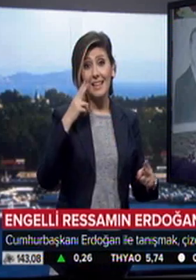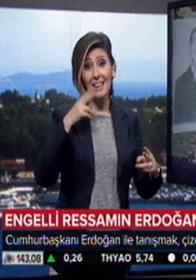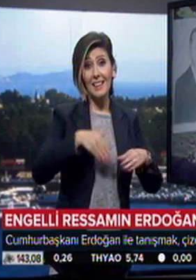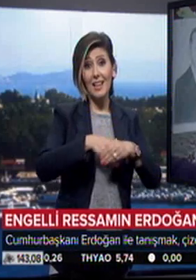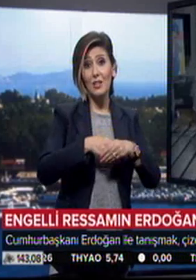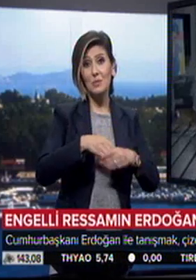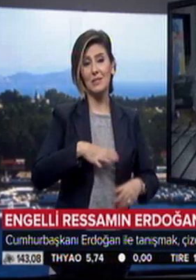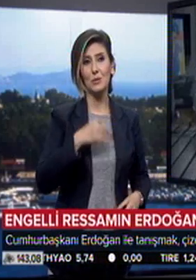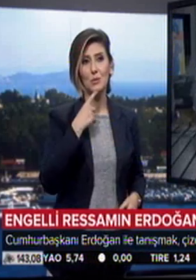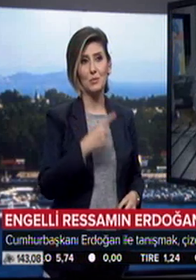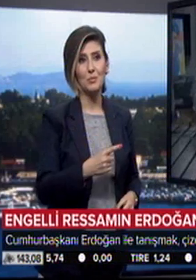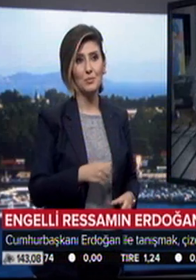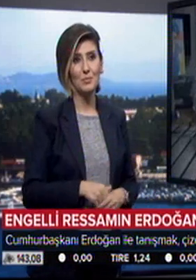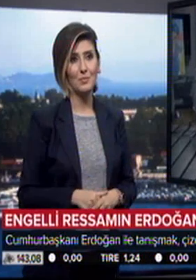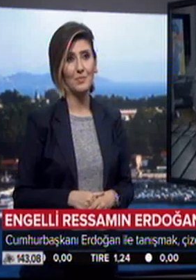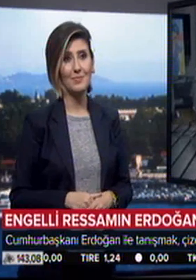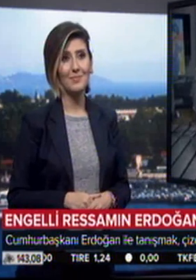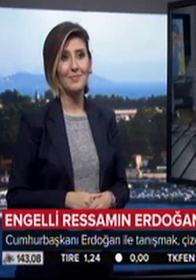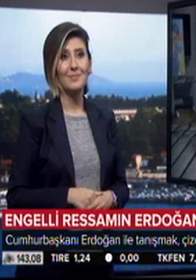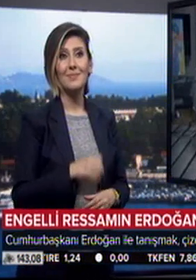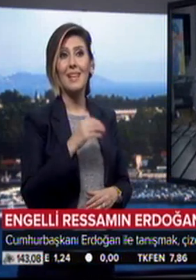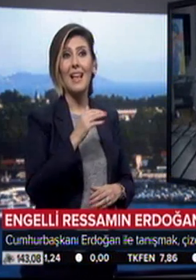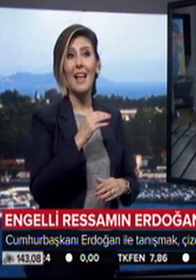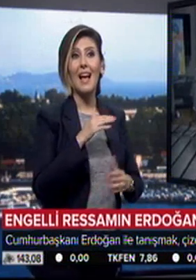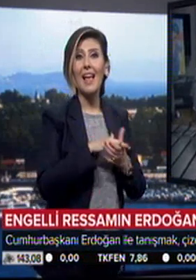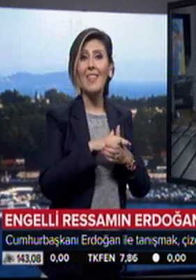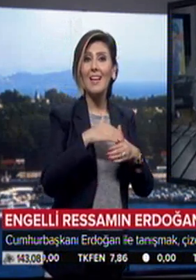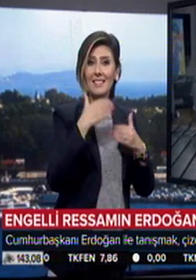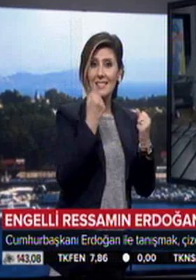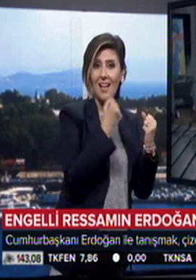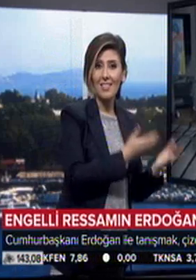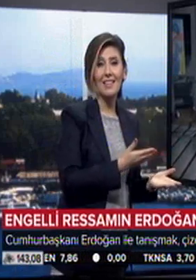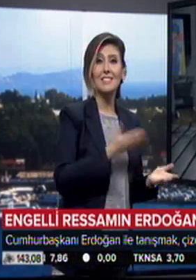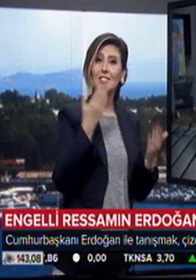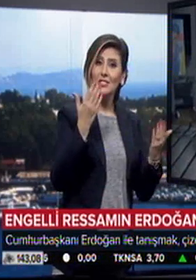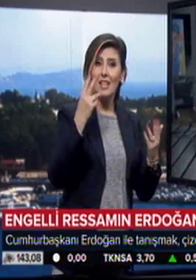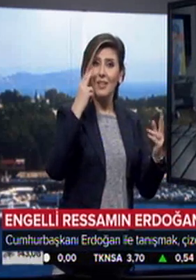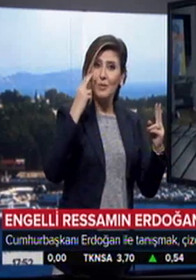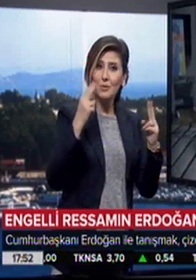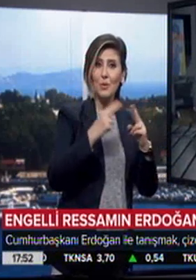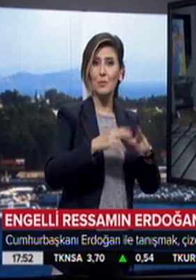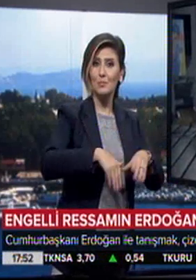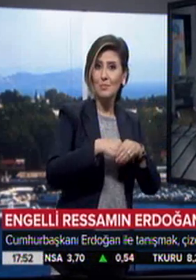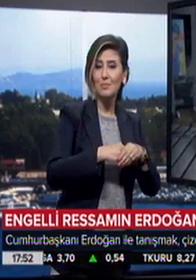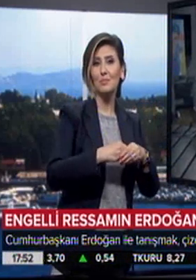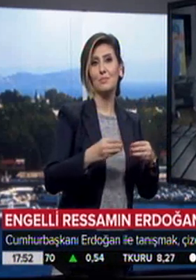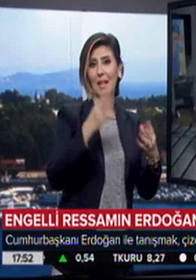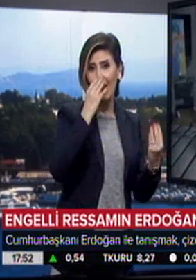Danışmak istiyorum. Kardeşim ayağına sağlık. İnşallah Cumhurbaşkanımızla görüşüp bu resmi hediye edebilirsin ona. İnşallah.